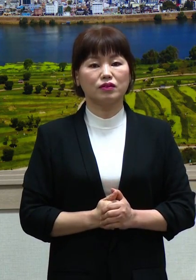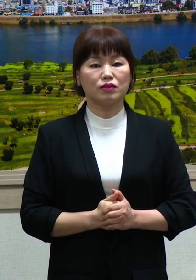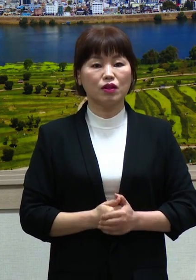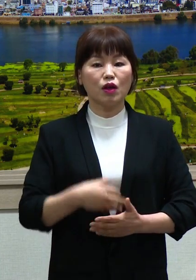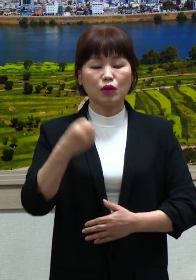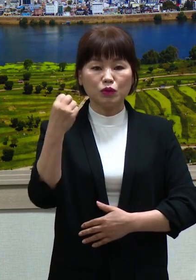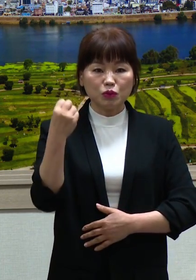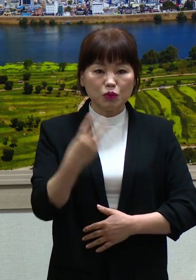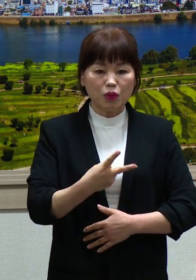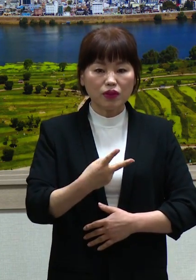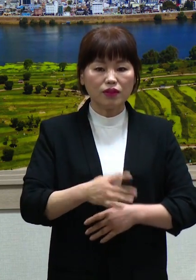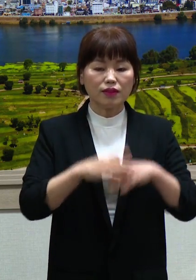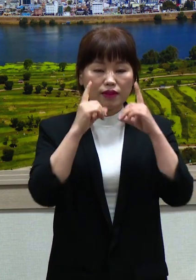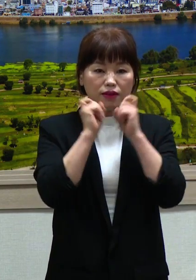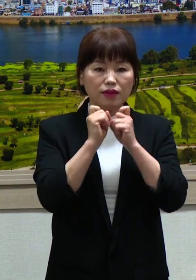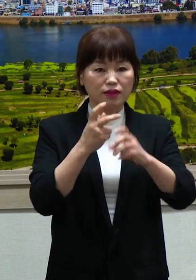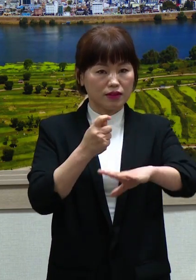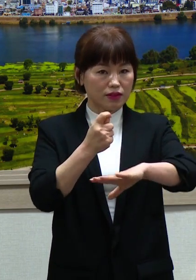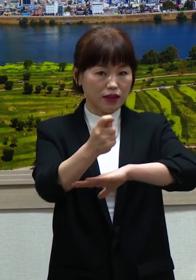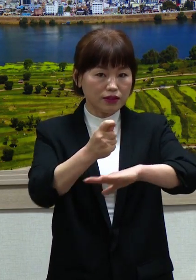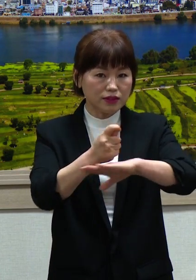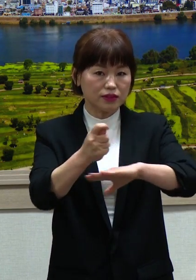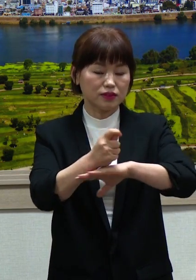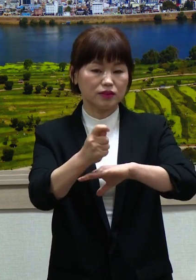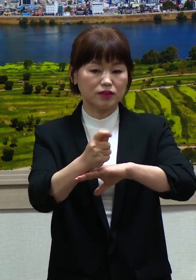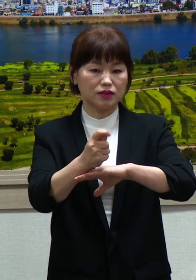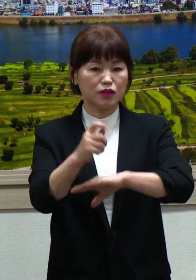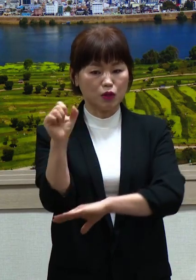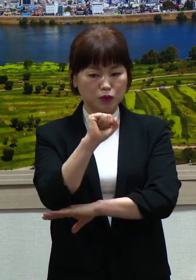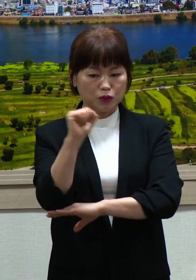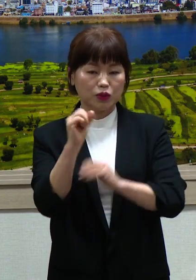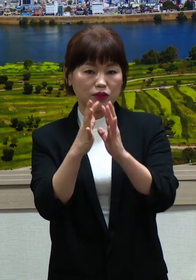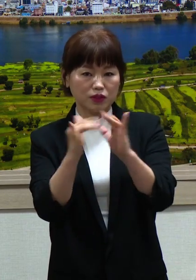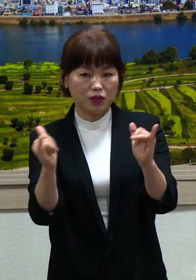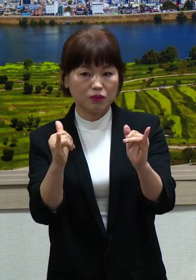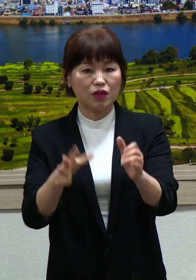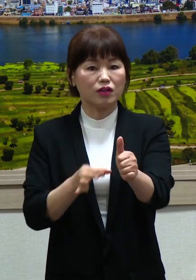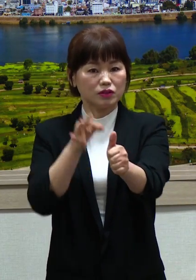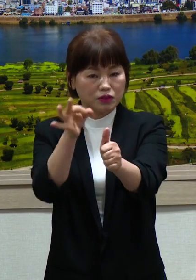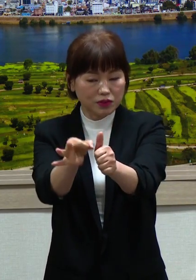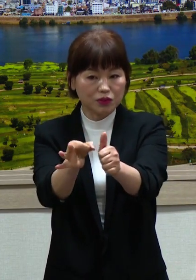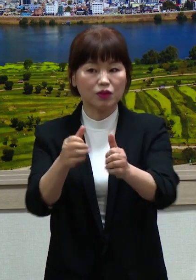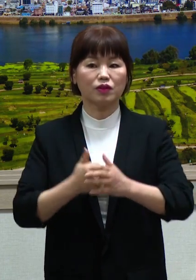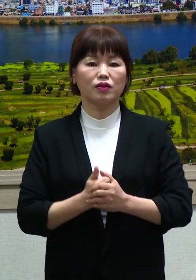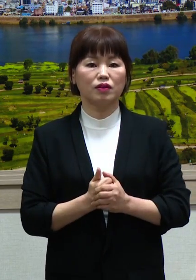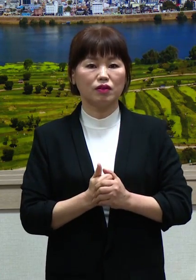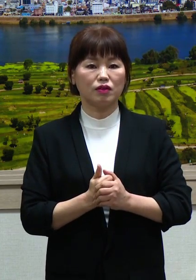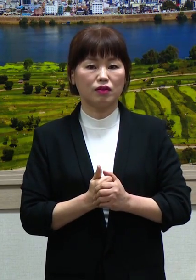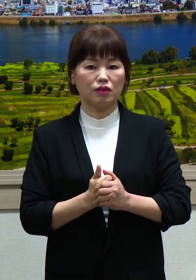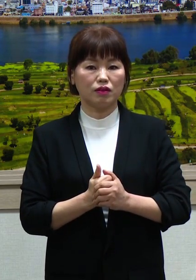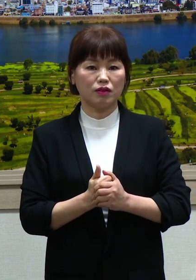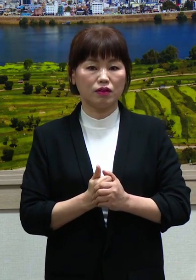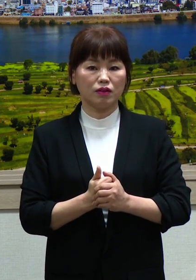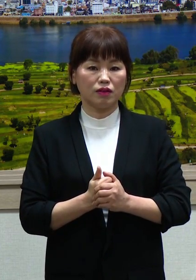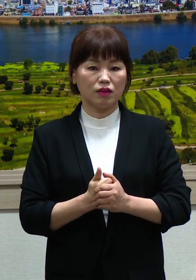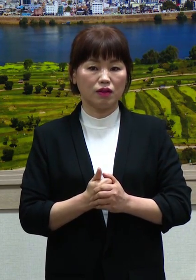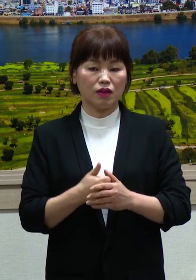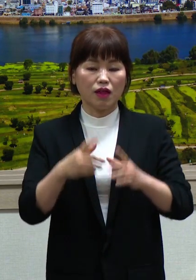운수 종사자에 대한 지원입니다. 지난해 말 정부에서는 모든 택시 운수 종사자에게